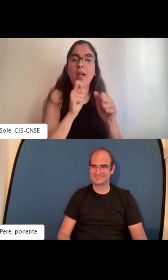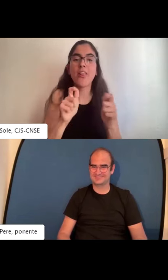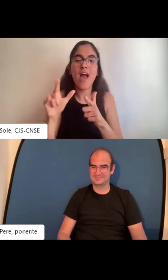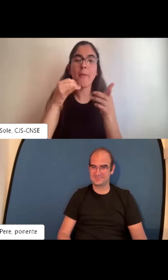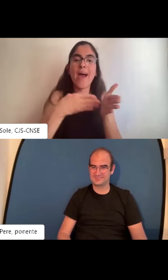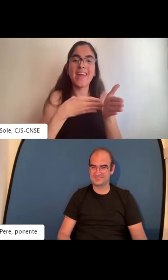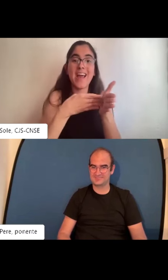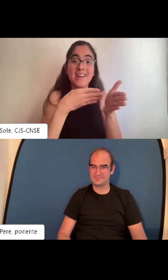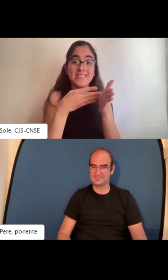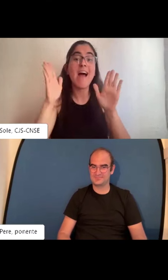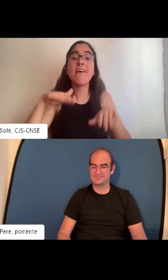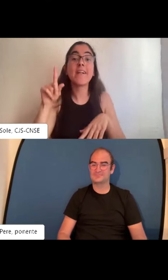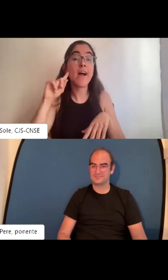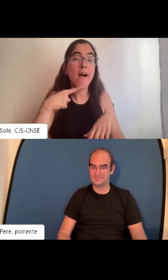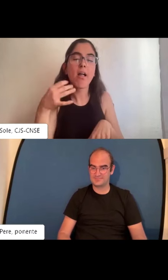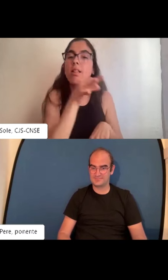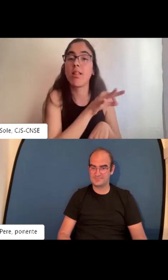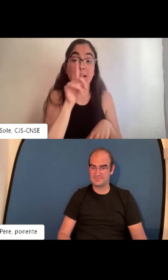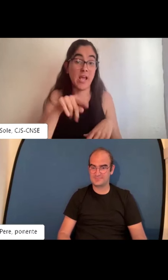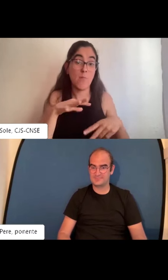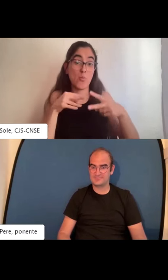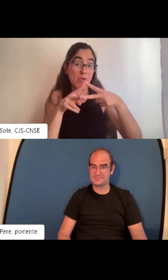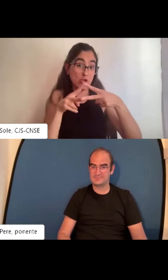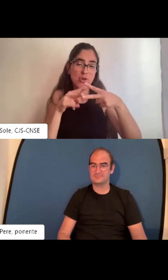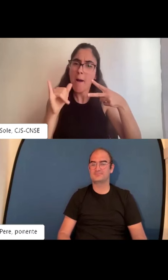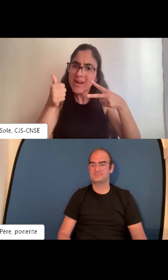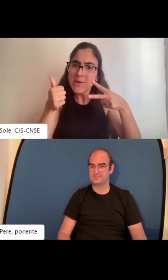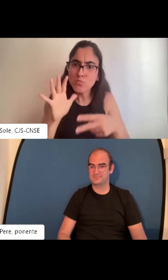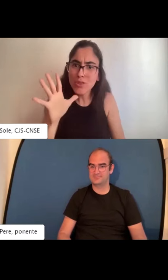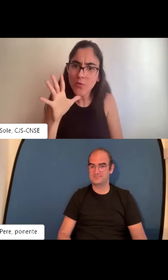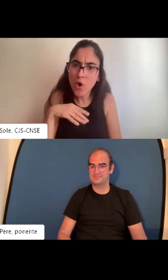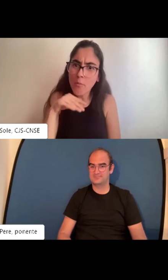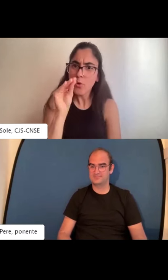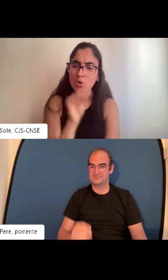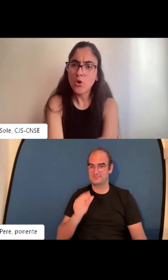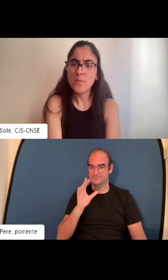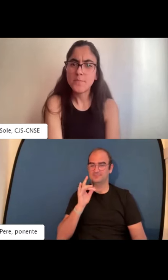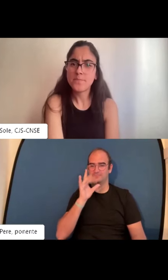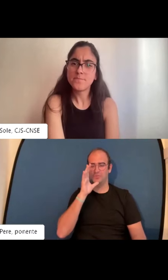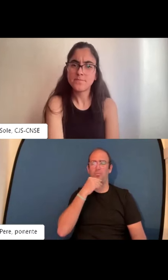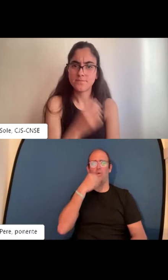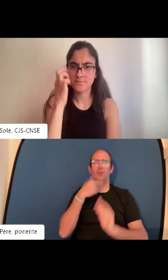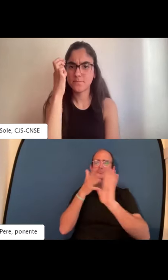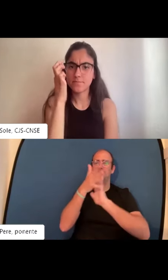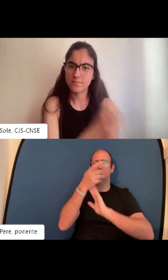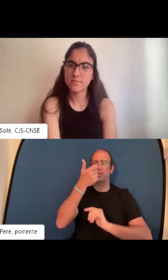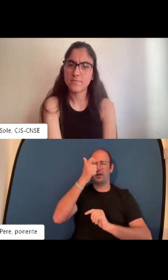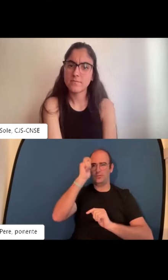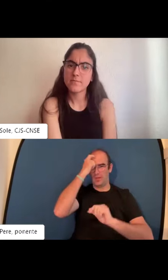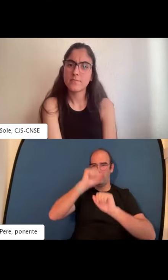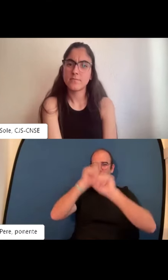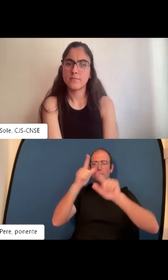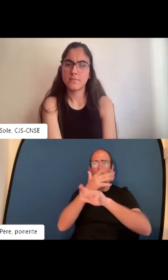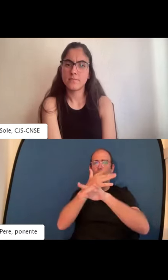Luego, una vez que acceden al trabajo, muchas veces les dan barreras o no quieren contratar a estas personas